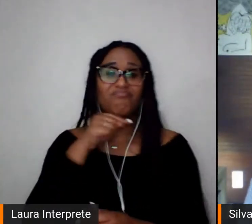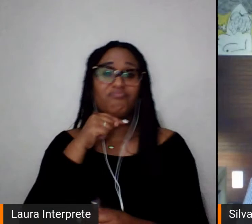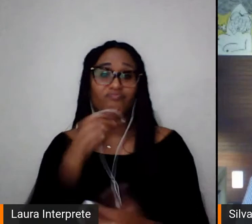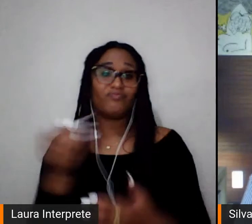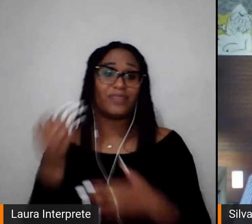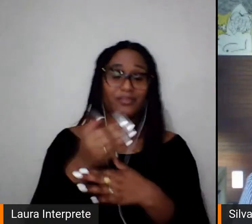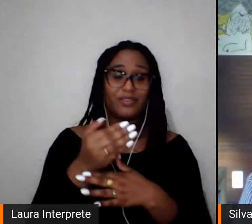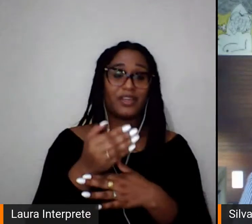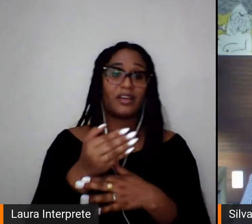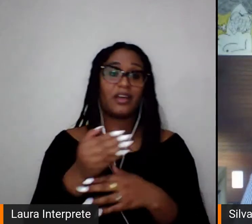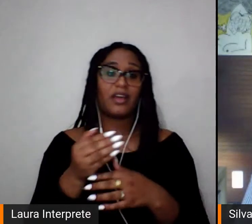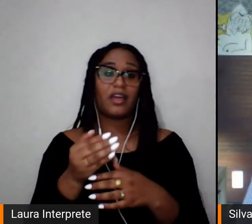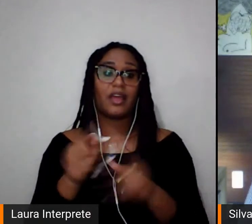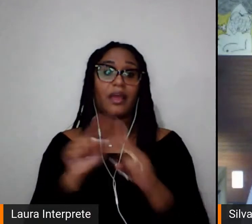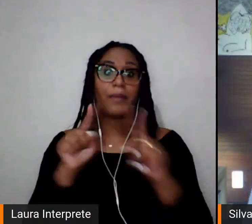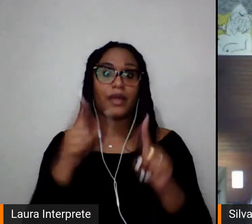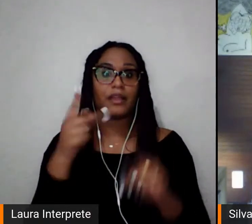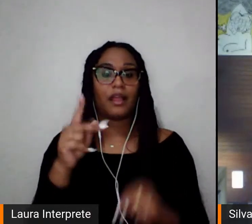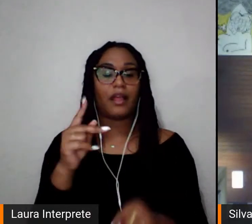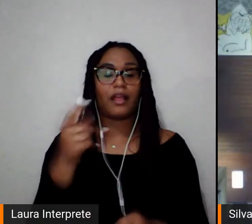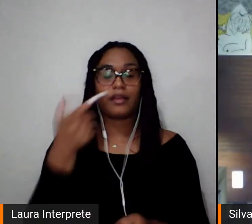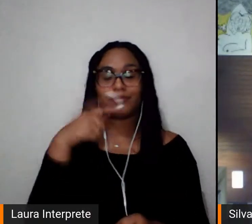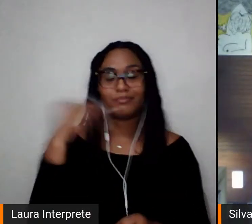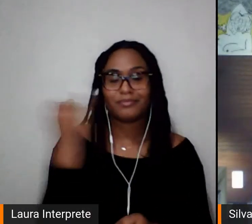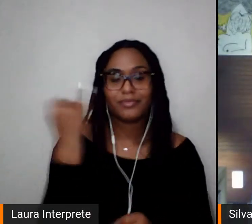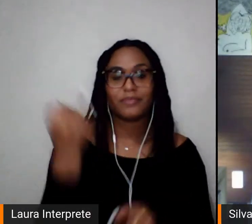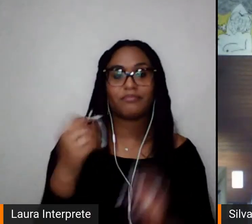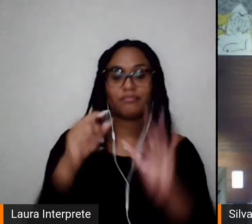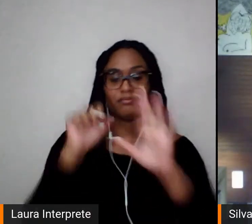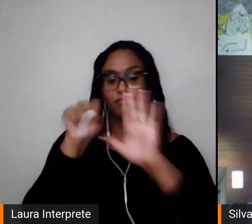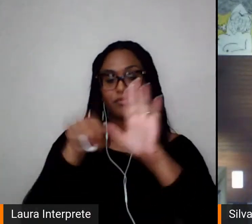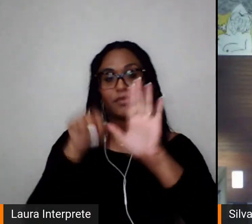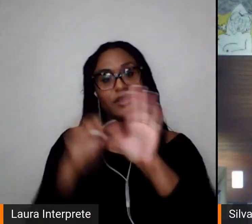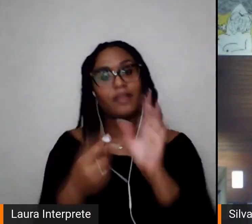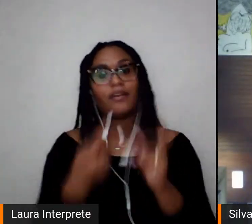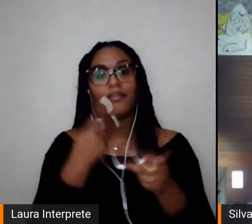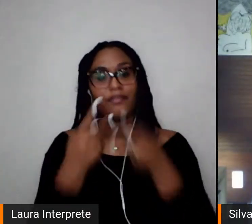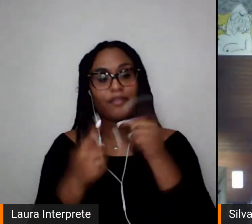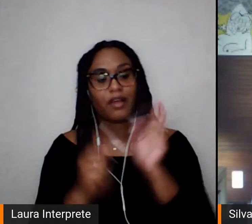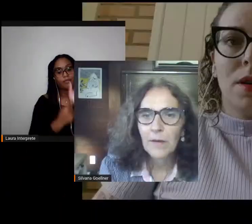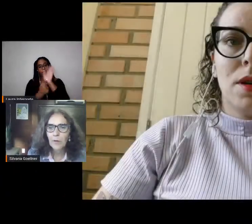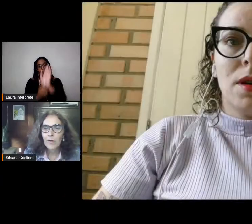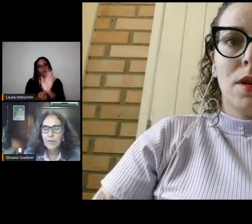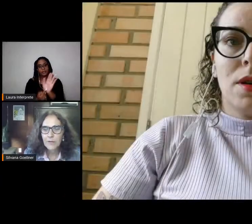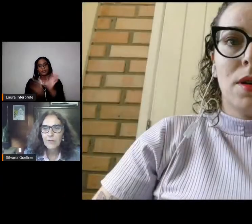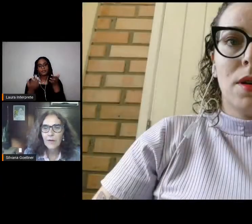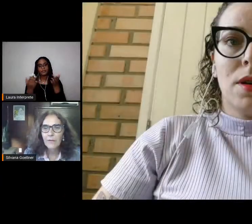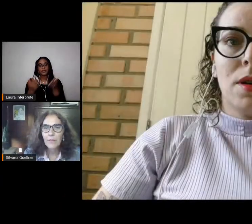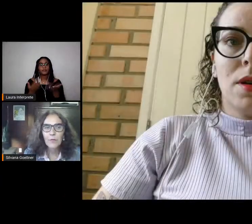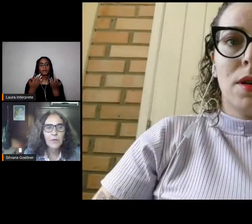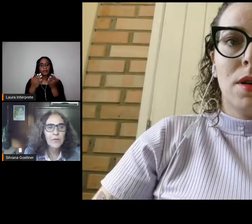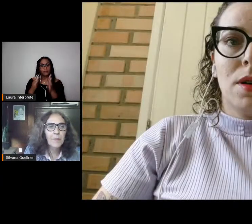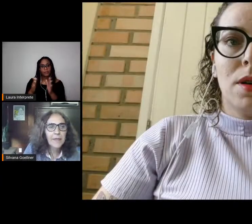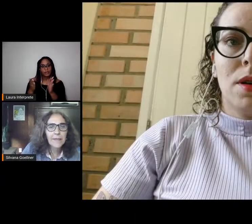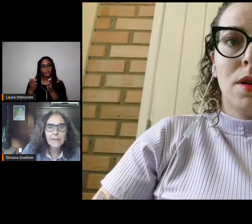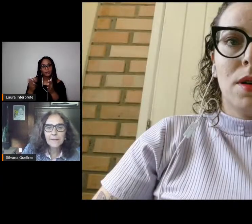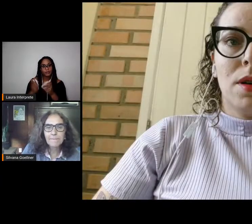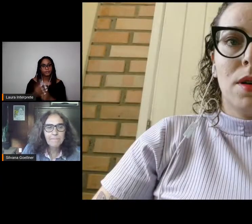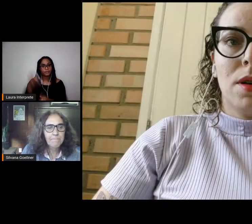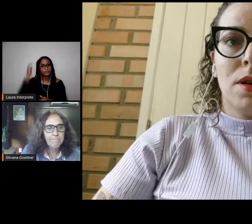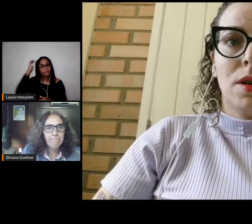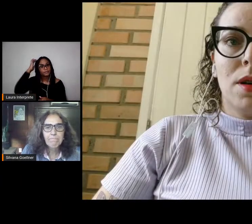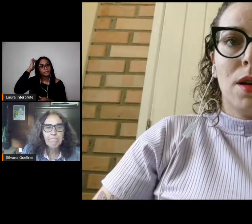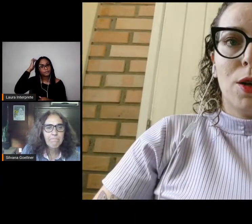sensibilidade de gravar a sua fala para que fosse apresentada nesse momento então agora a gente vai ver o vídeo da